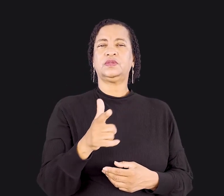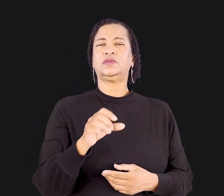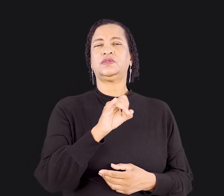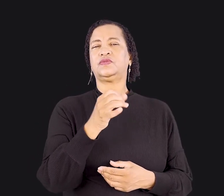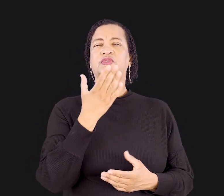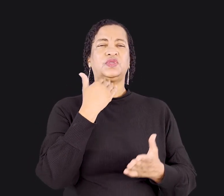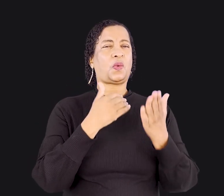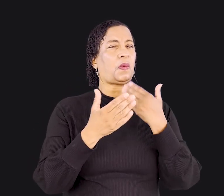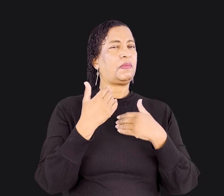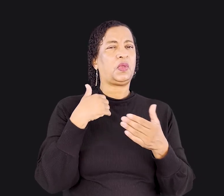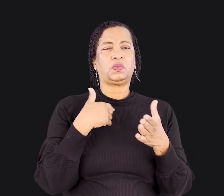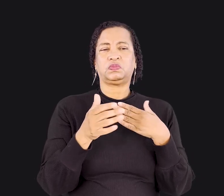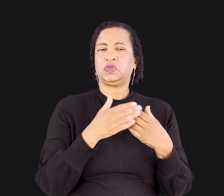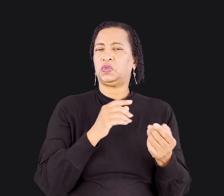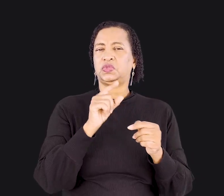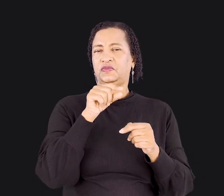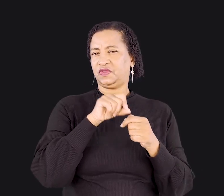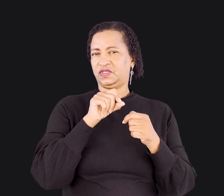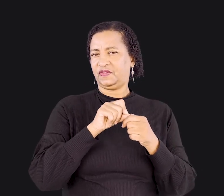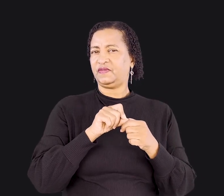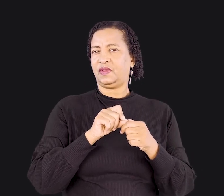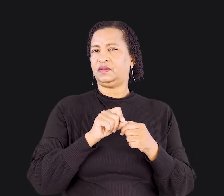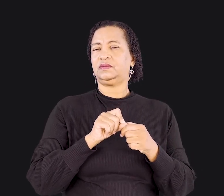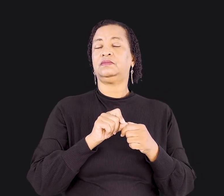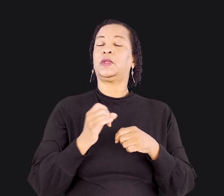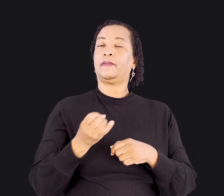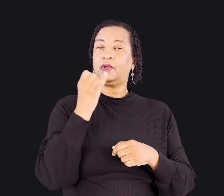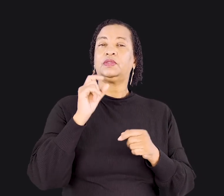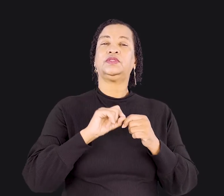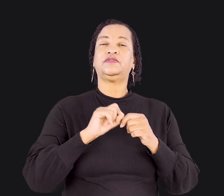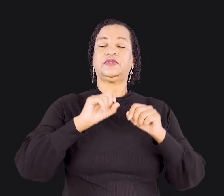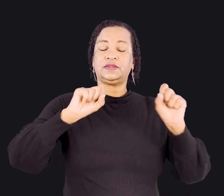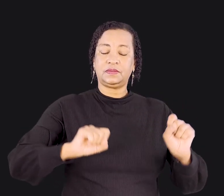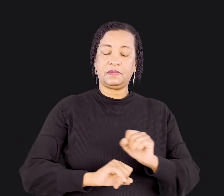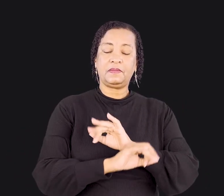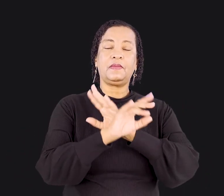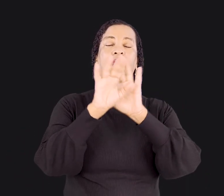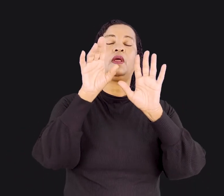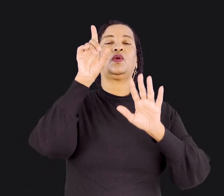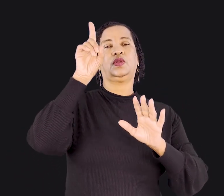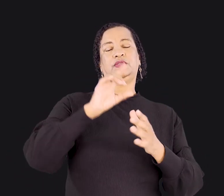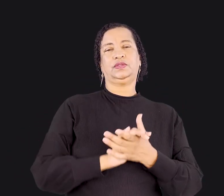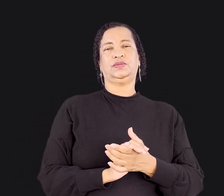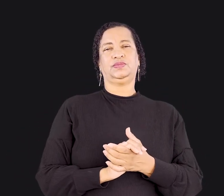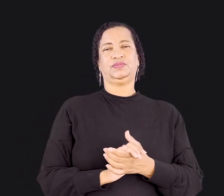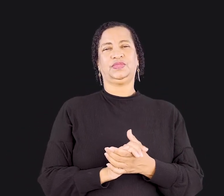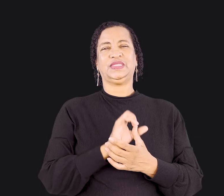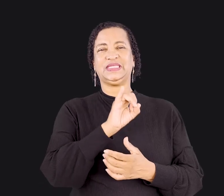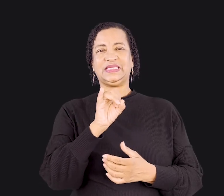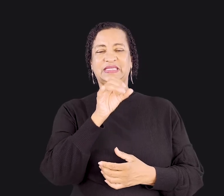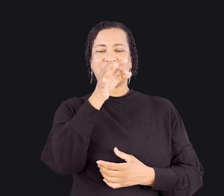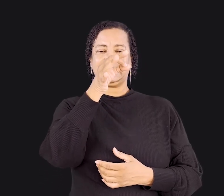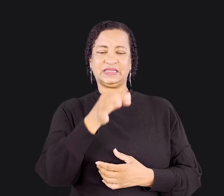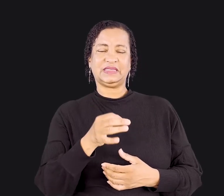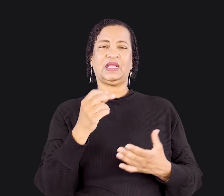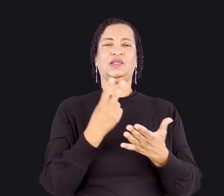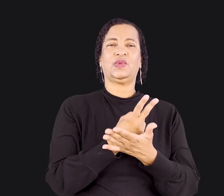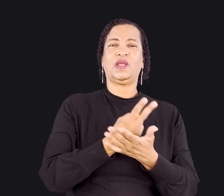ou bebe, não importa o que você faz. Faça para a glória de Deus. A questão não é se é certo ou errado. A